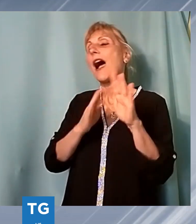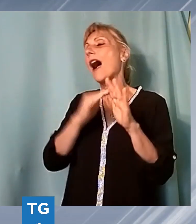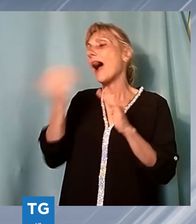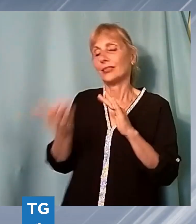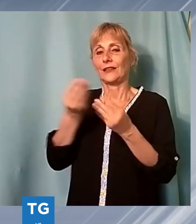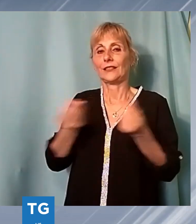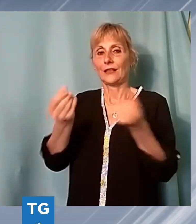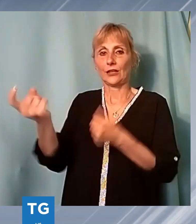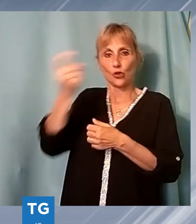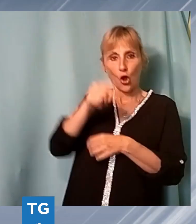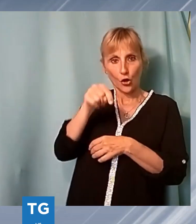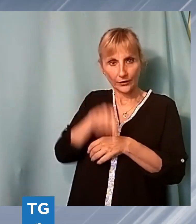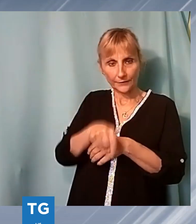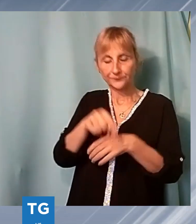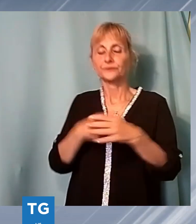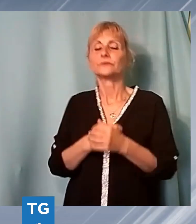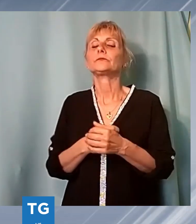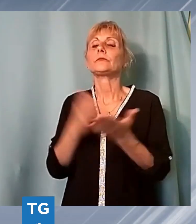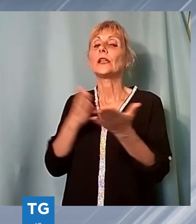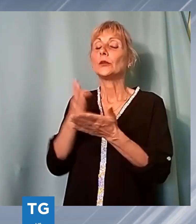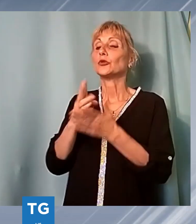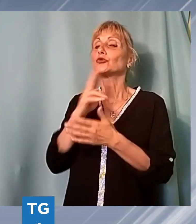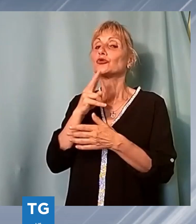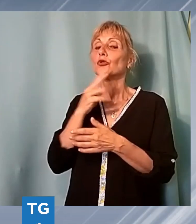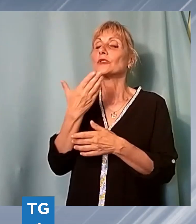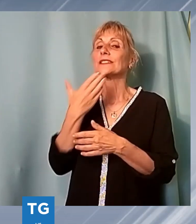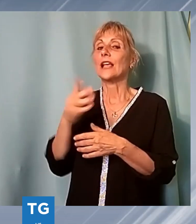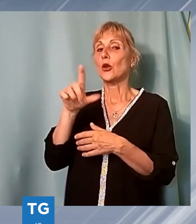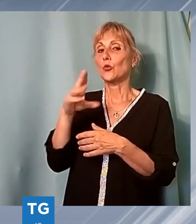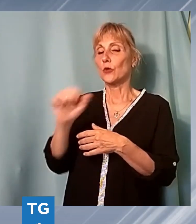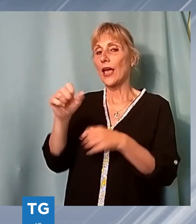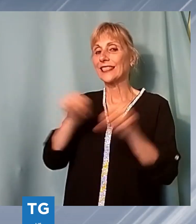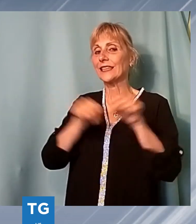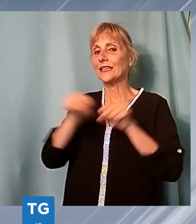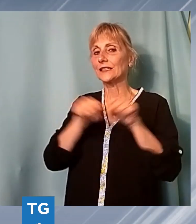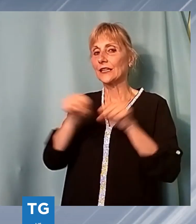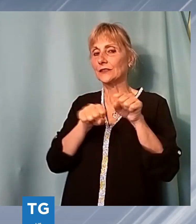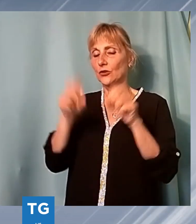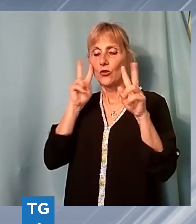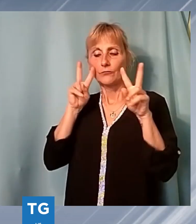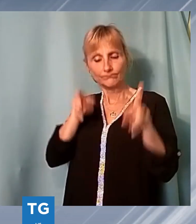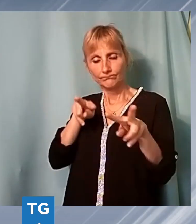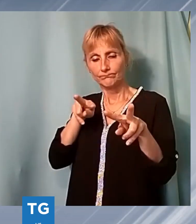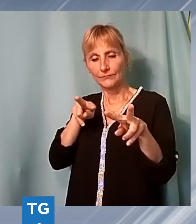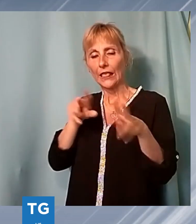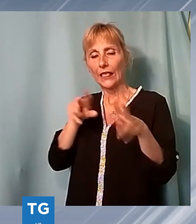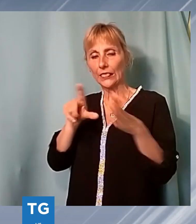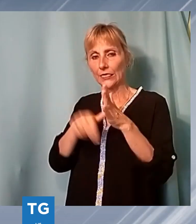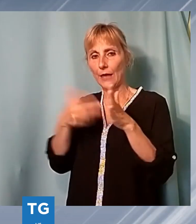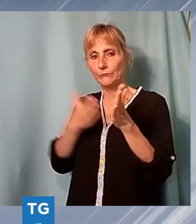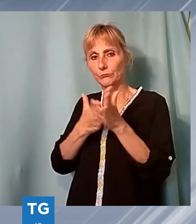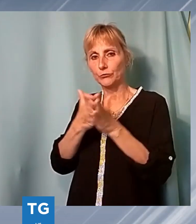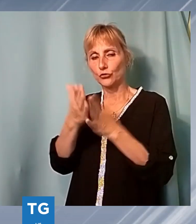il pronto soccorso del San Lucca è attenzionato dalla direzione da tempo. La carenza di organico è di...